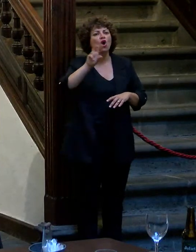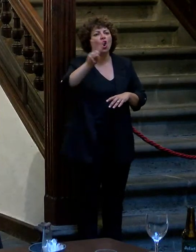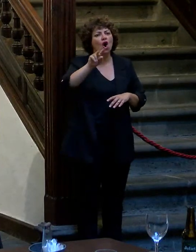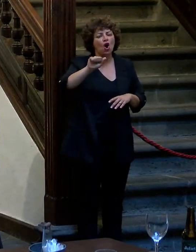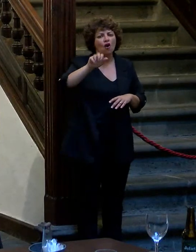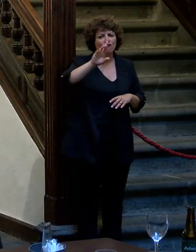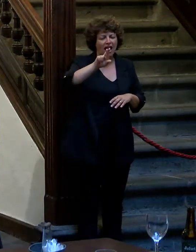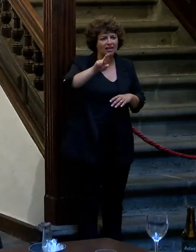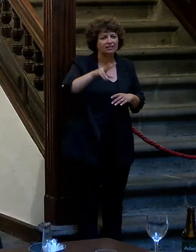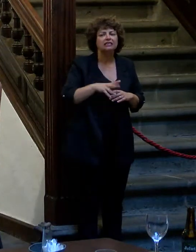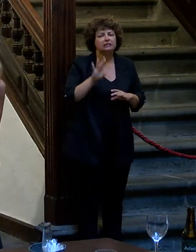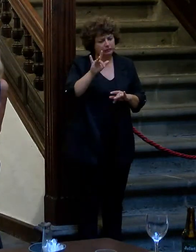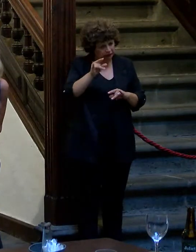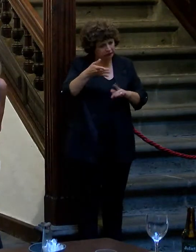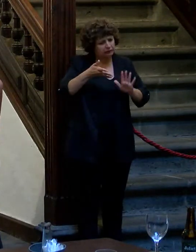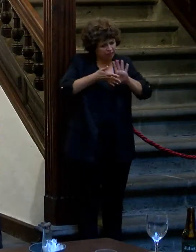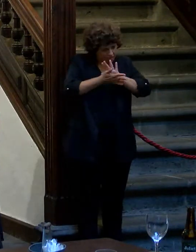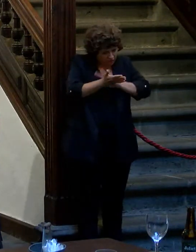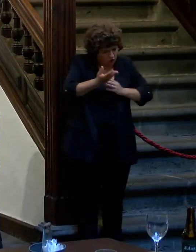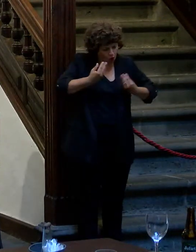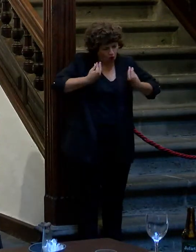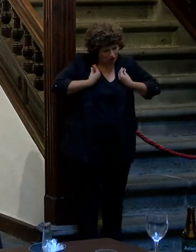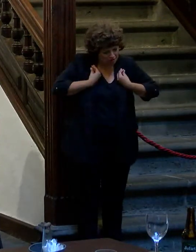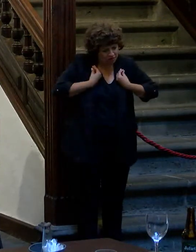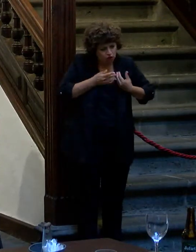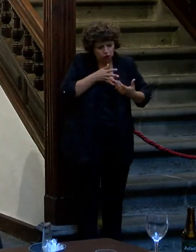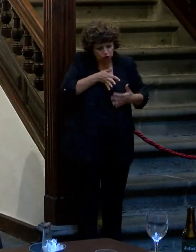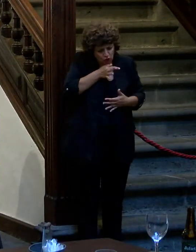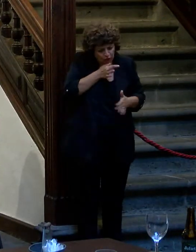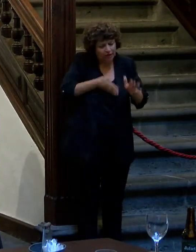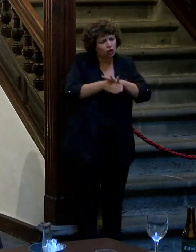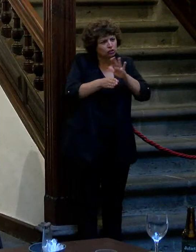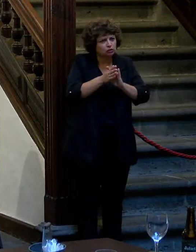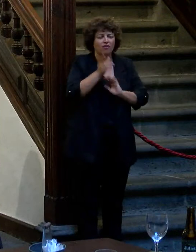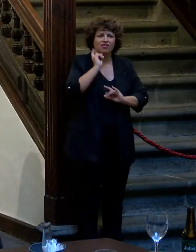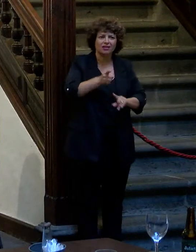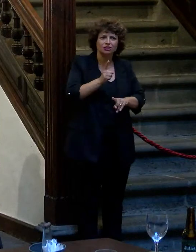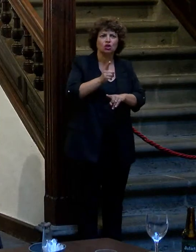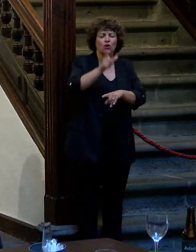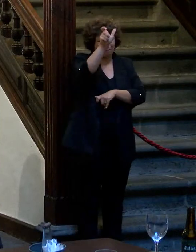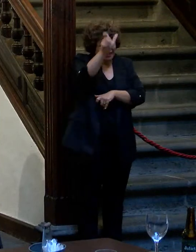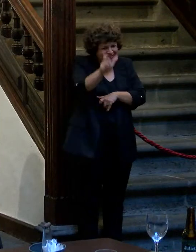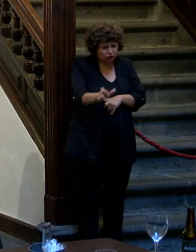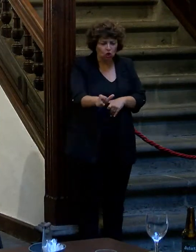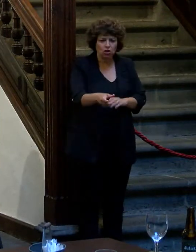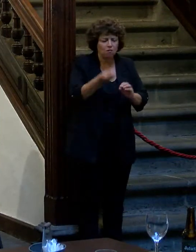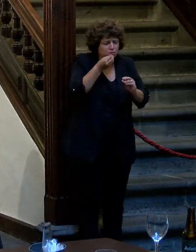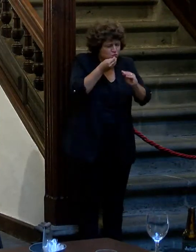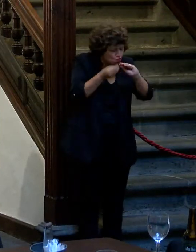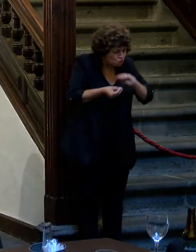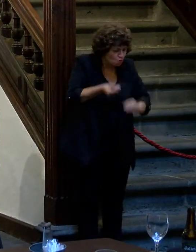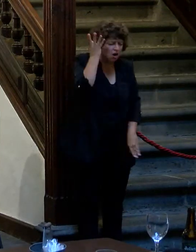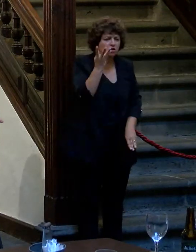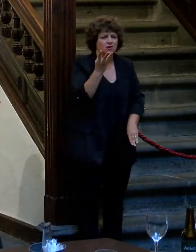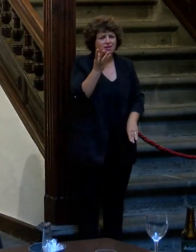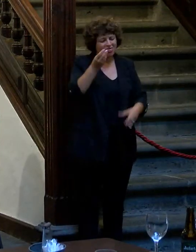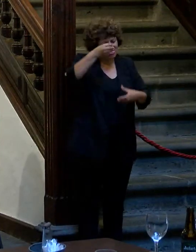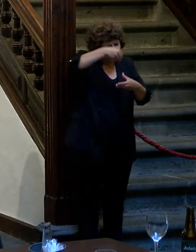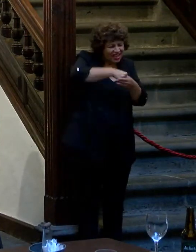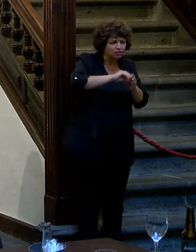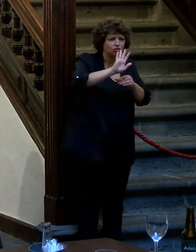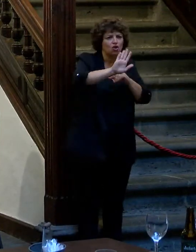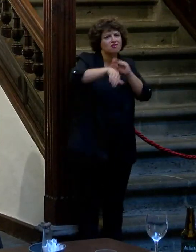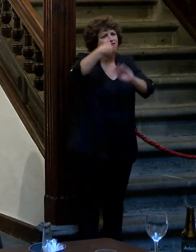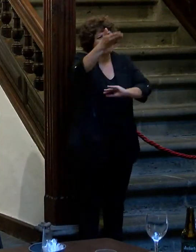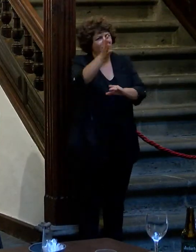nombrado exactamente Sigue siendo tu gran amigo Además de un director es una persona es una persona brillante brillante dentro y fuera